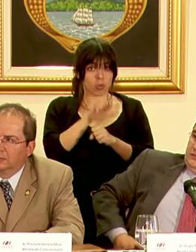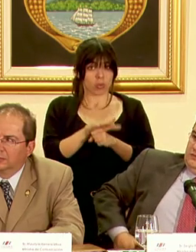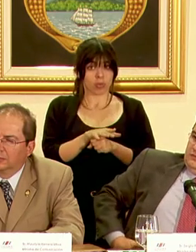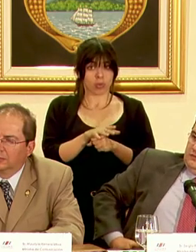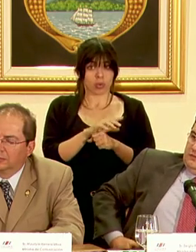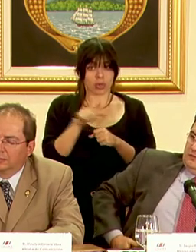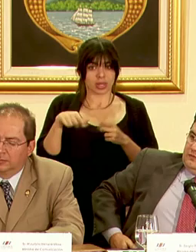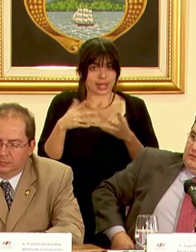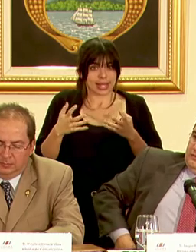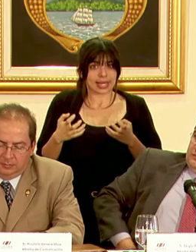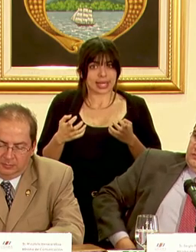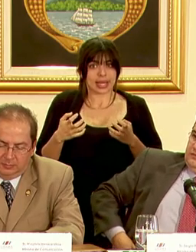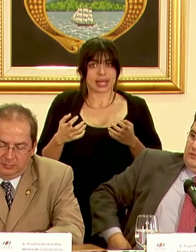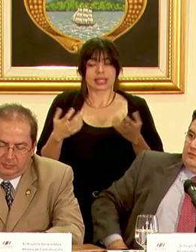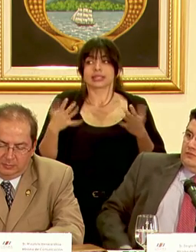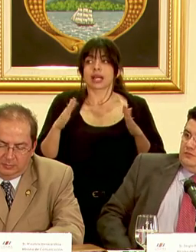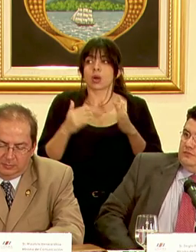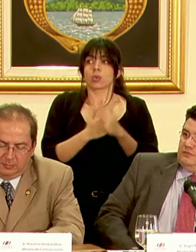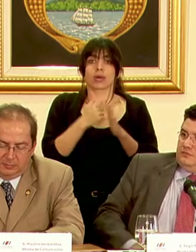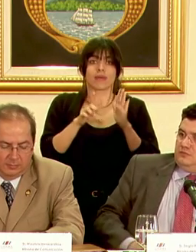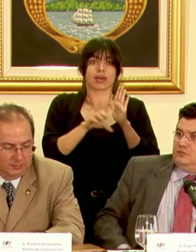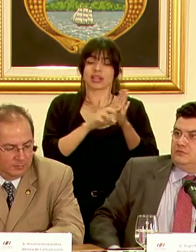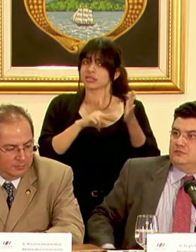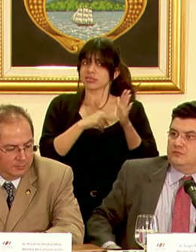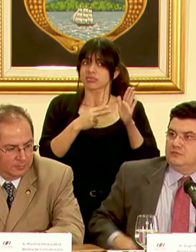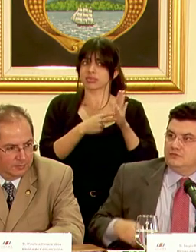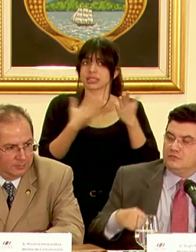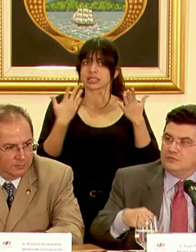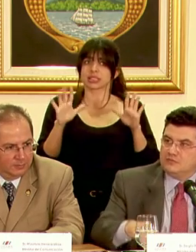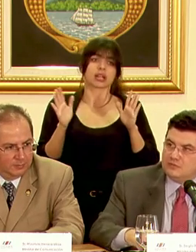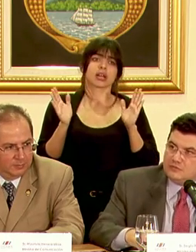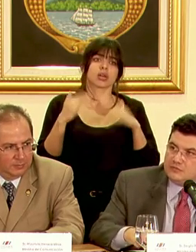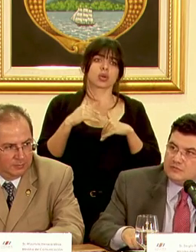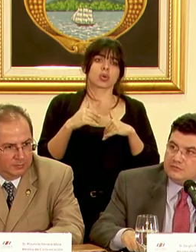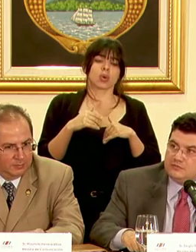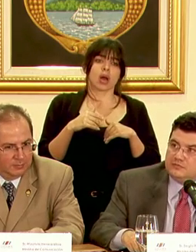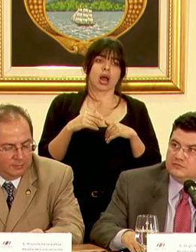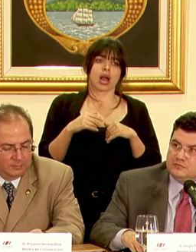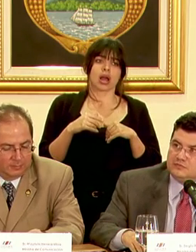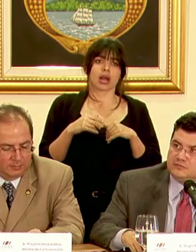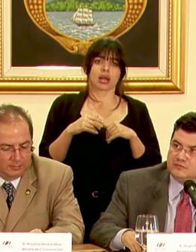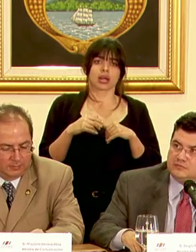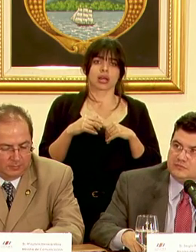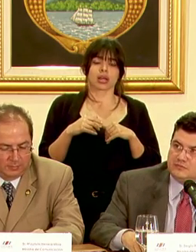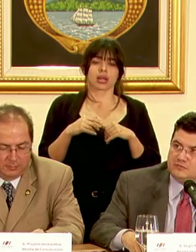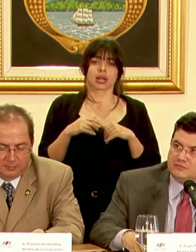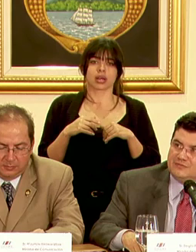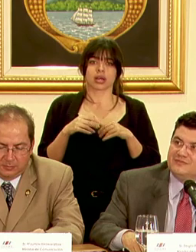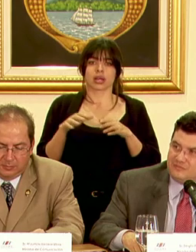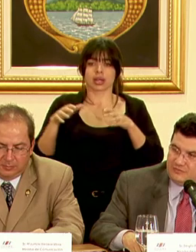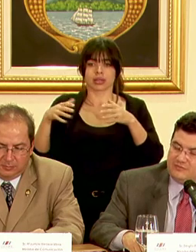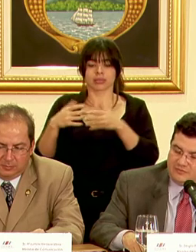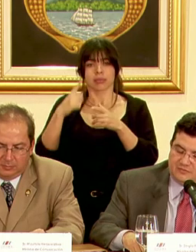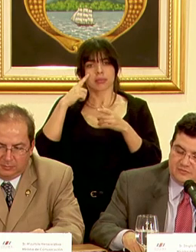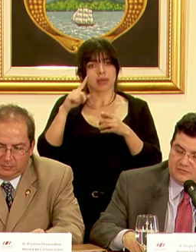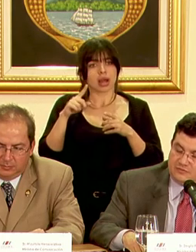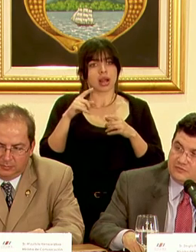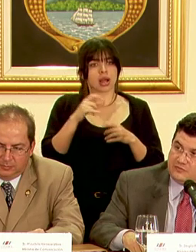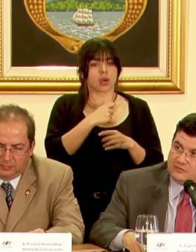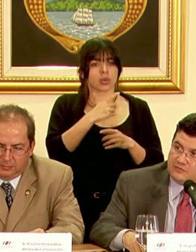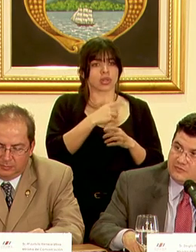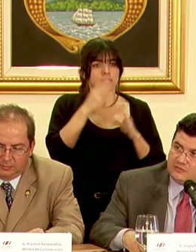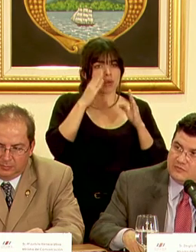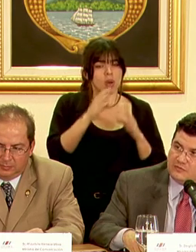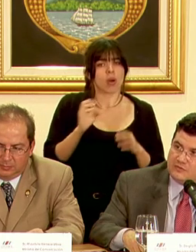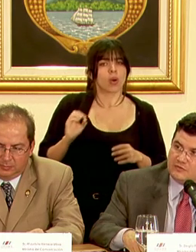ya con la nueva ley ya no cabe digamos tener intervenida intervenida la junta